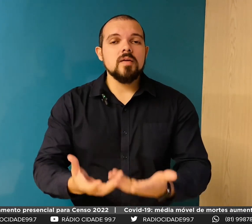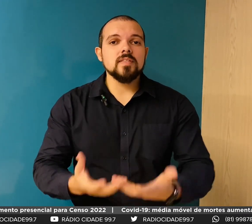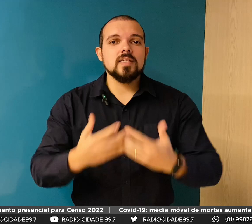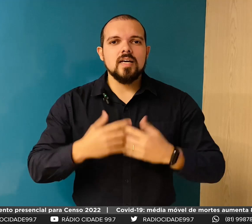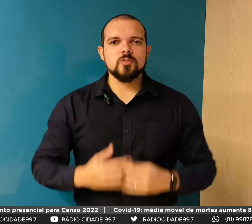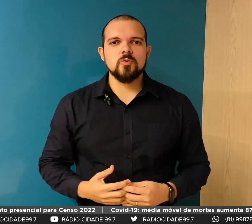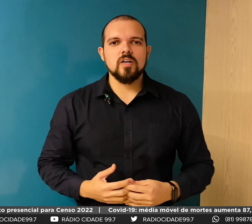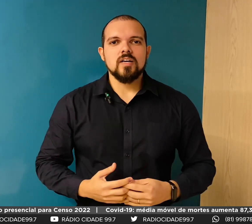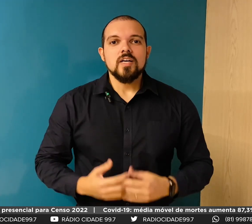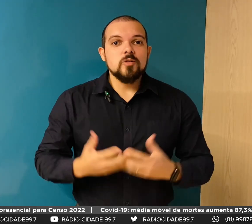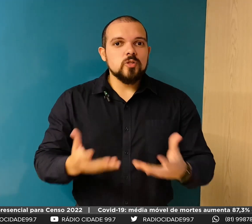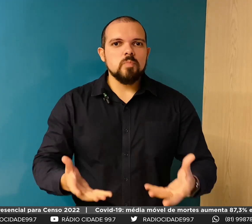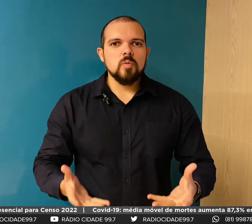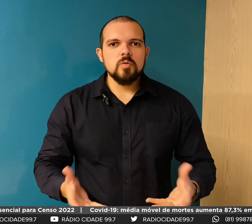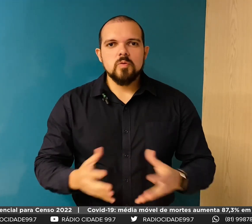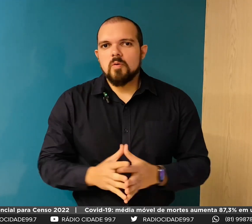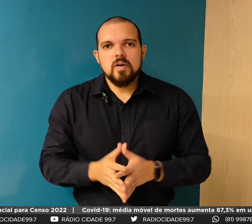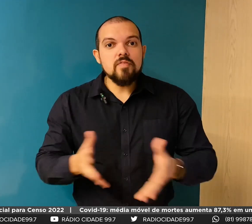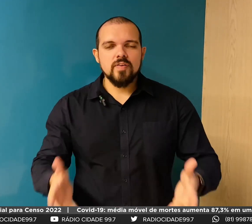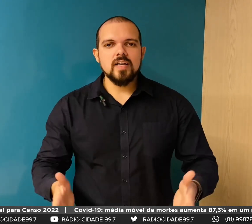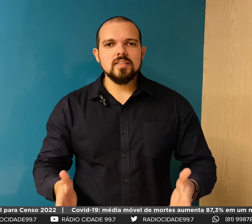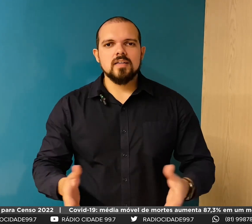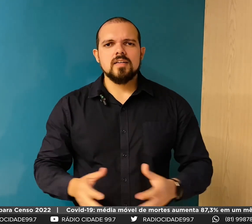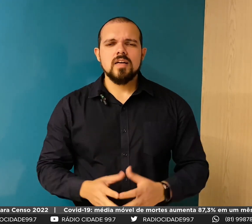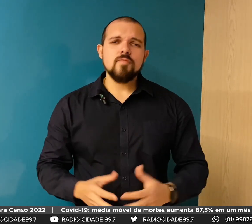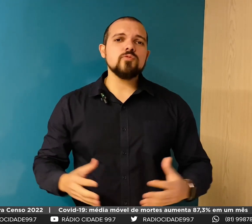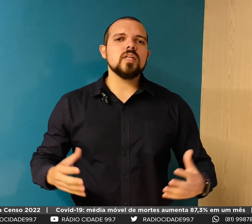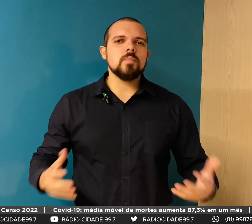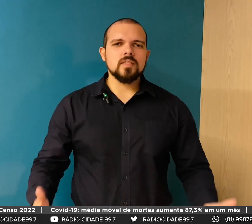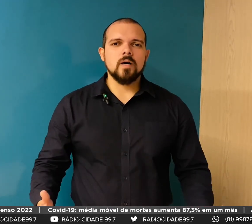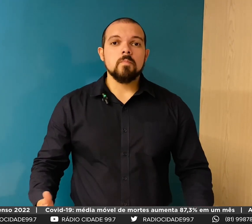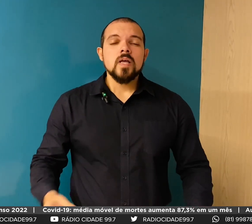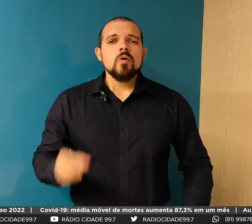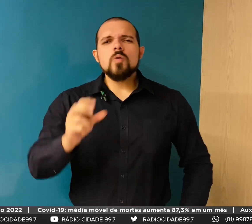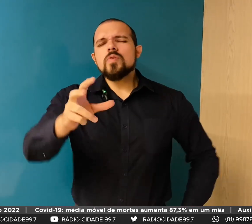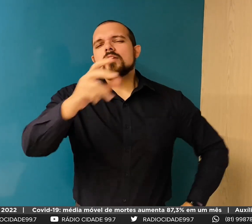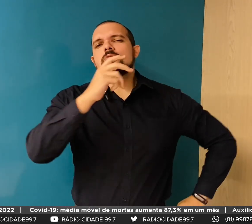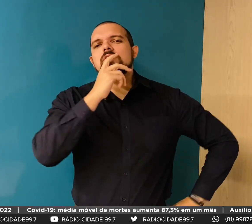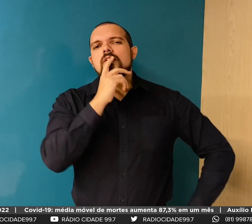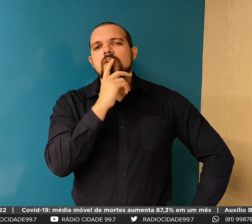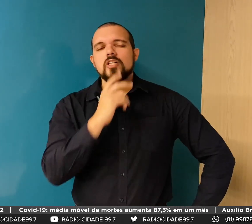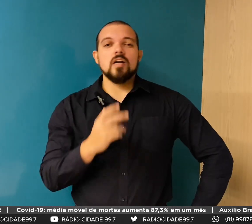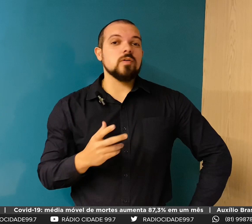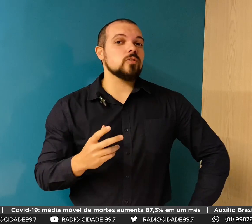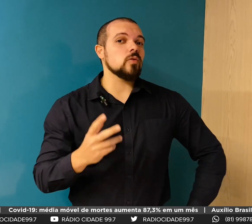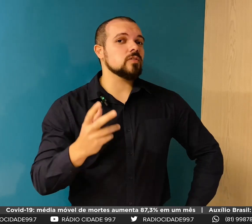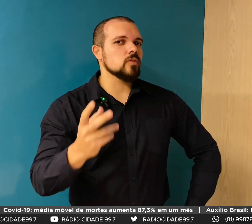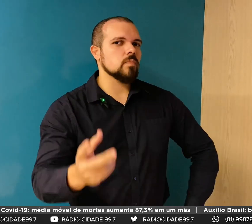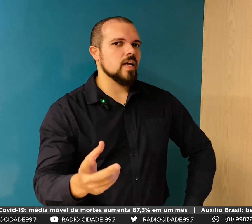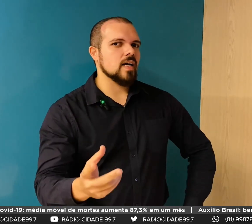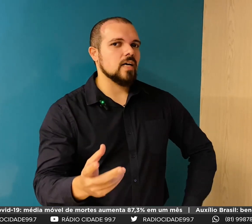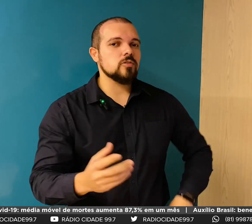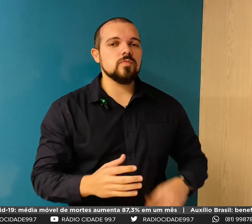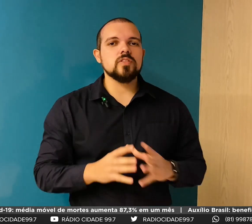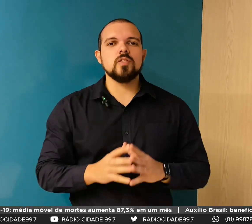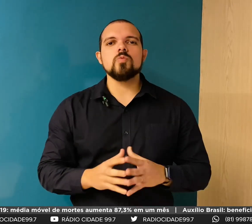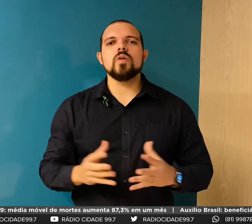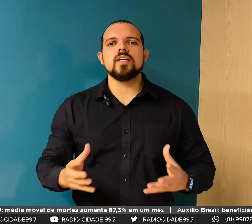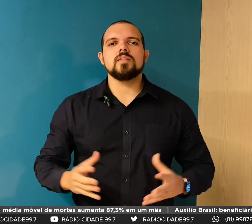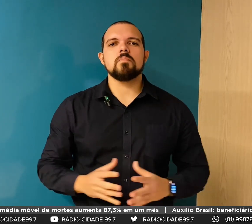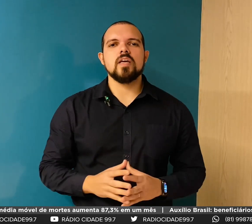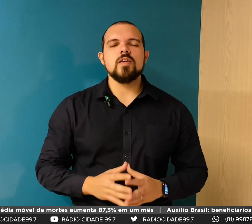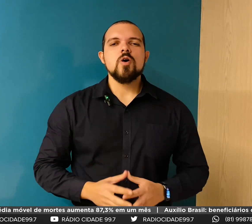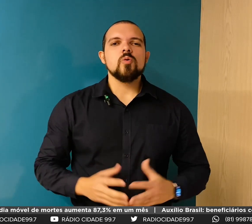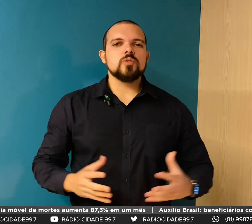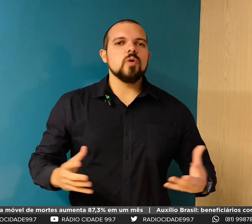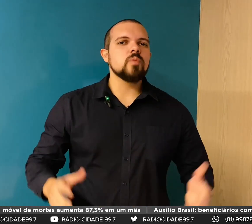são os problemas que o seu público enfrenta, é fundamental. Como é que você vai gerar uma solução no mercado se você